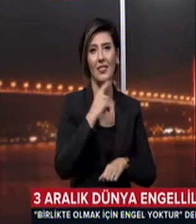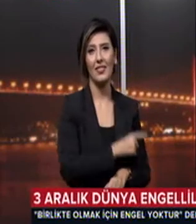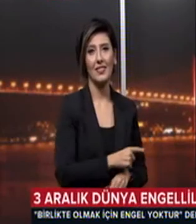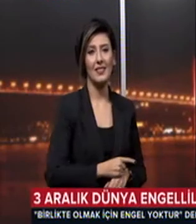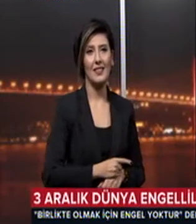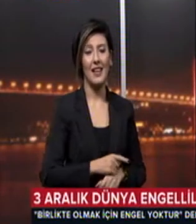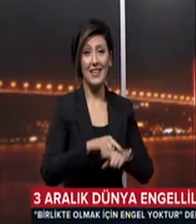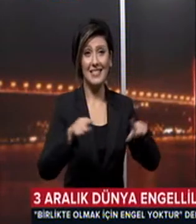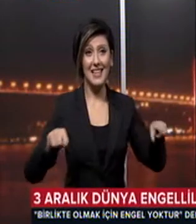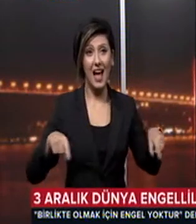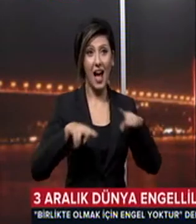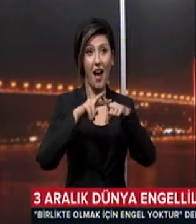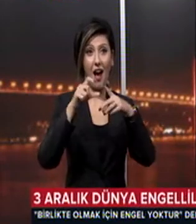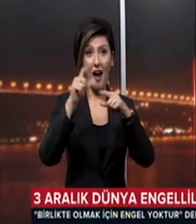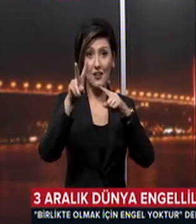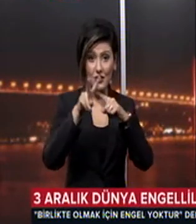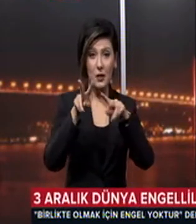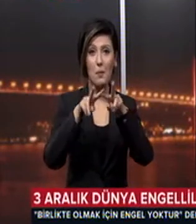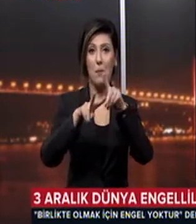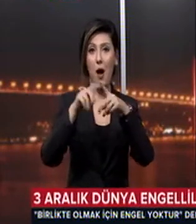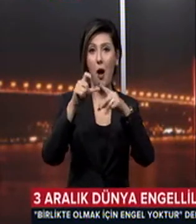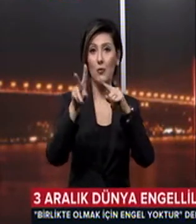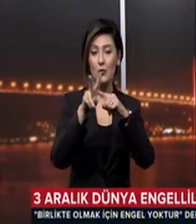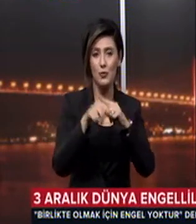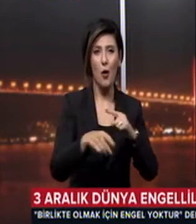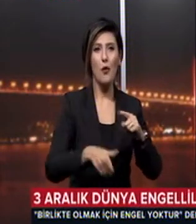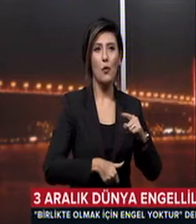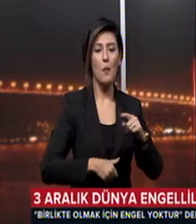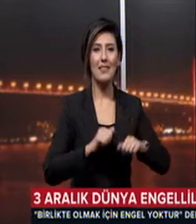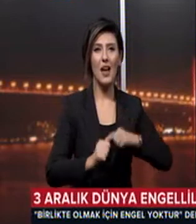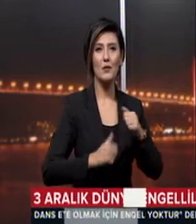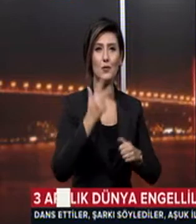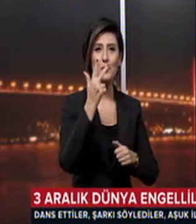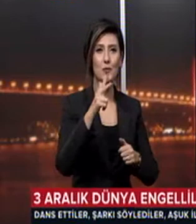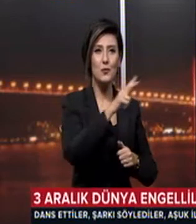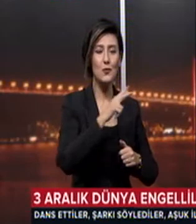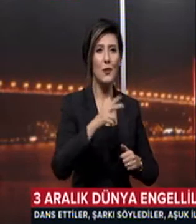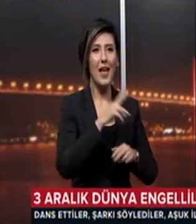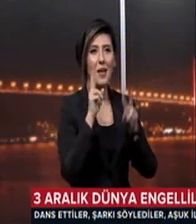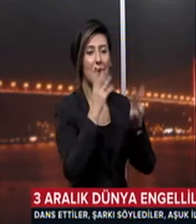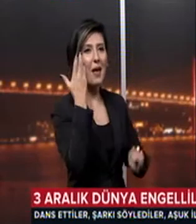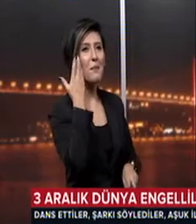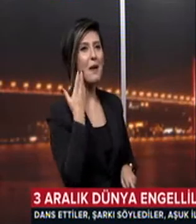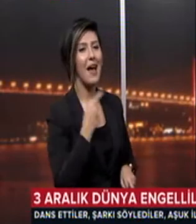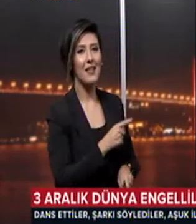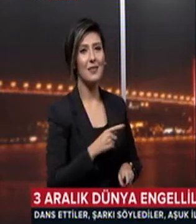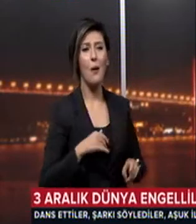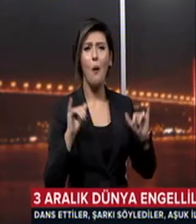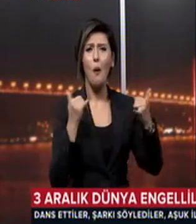anşukla maşuk Komedi dans üçlüsü ise izleyenleri yerinde oturtmadı Oyun havasında oynadılar Halay